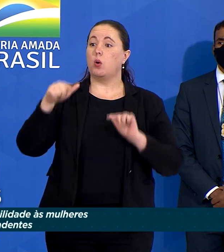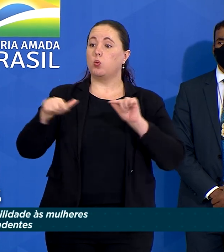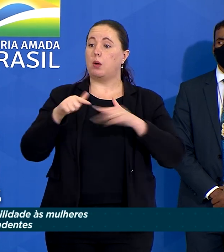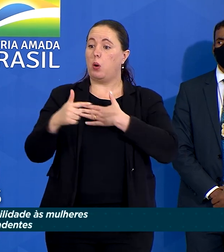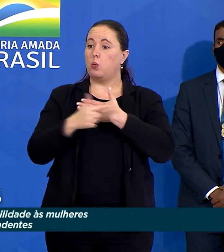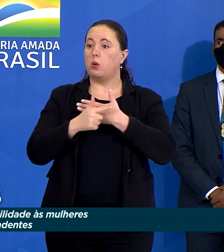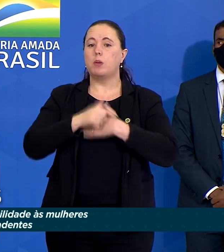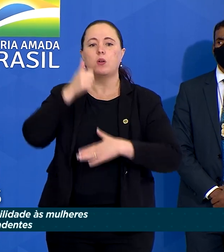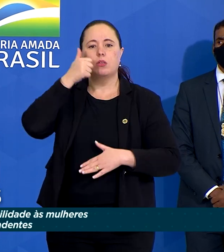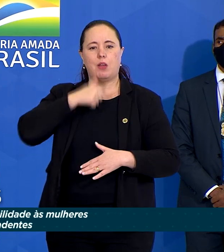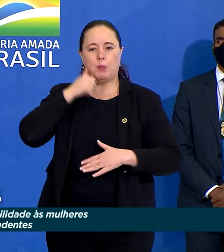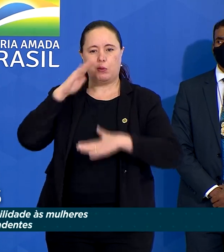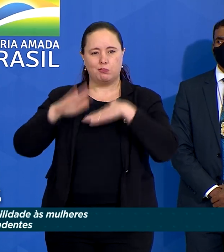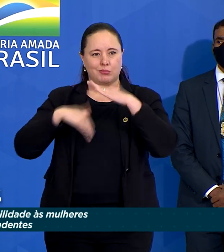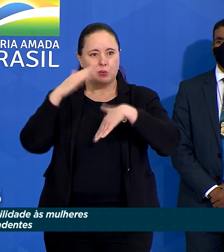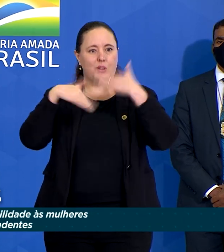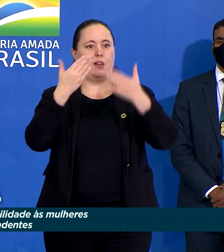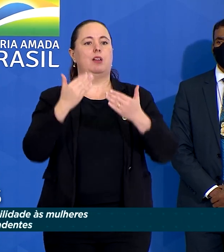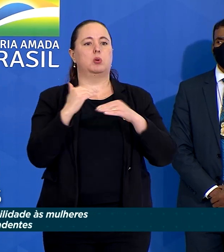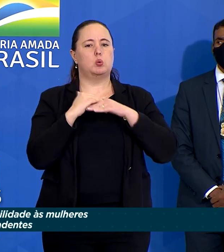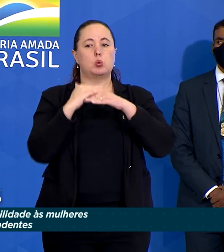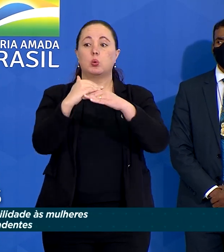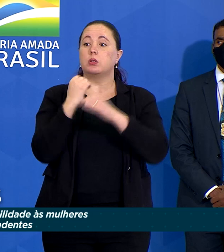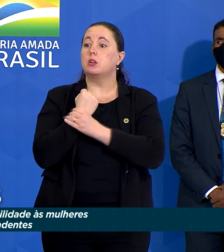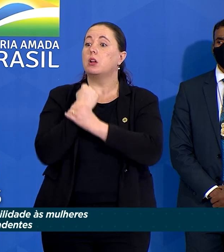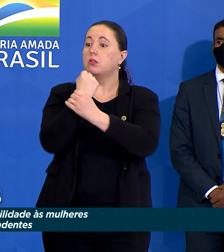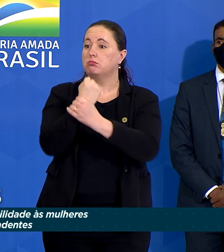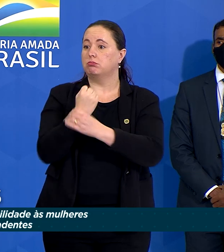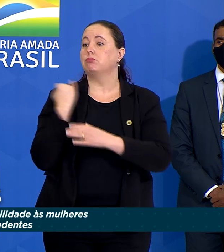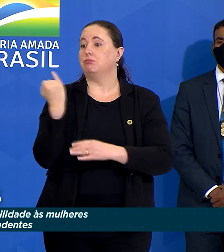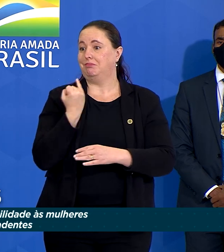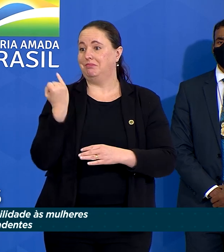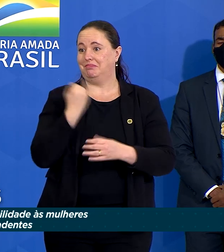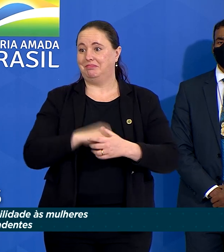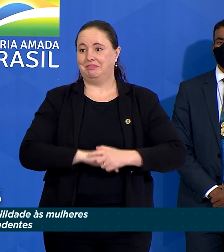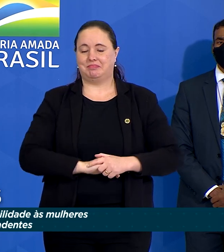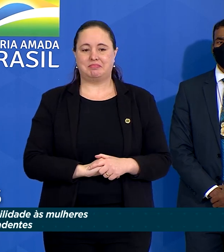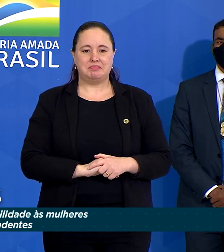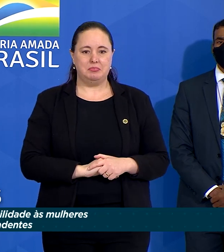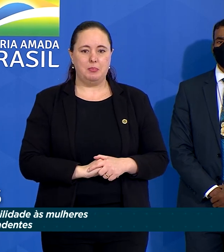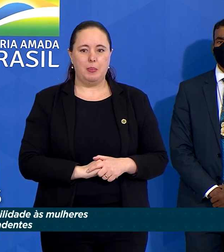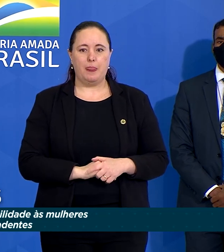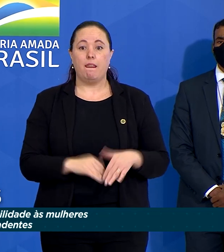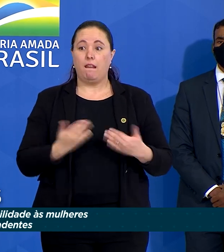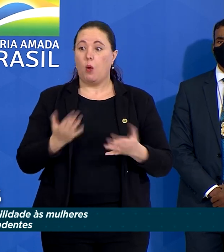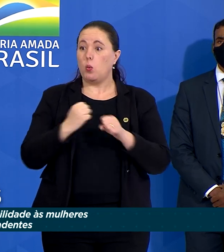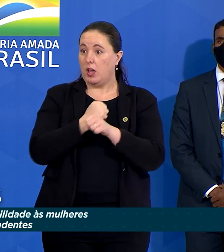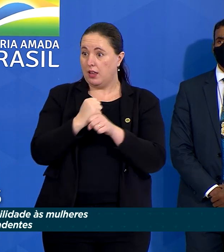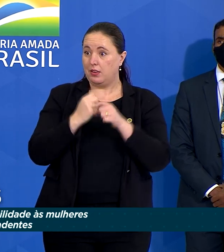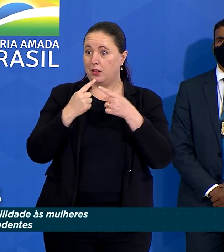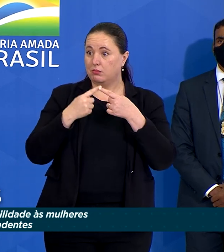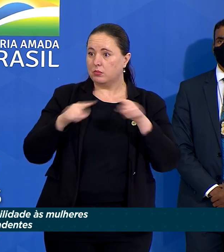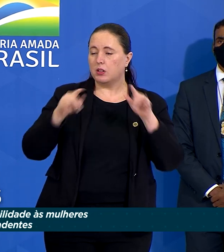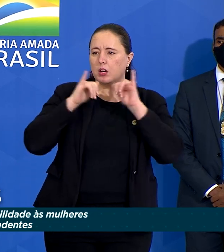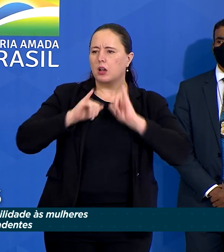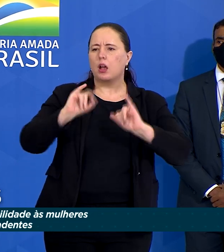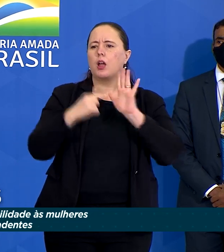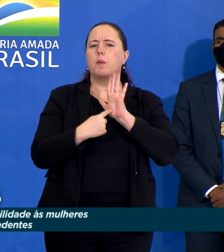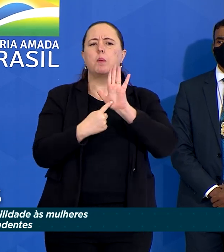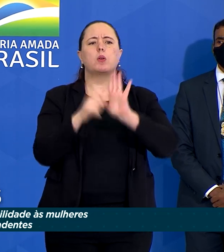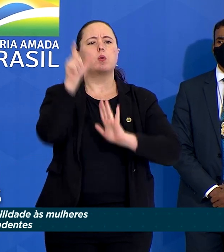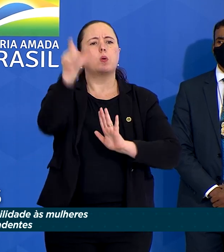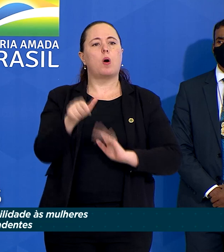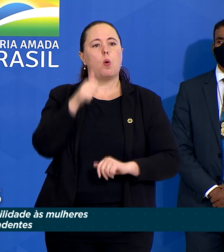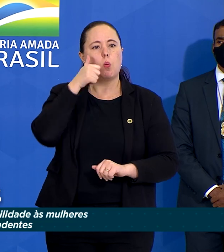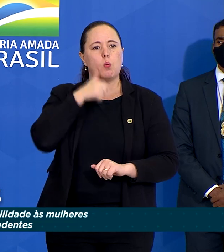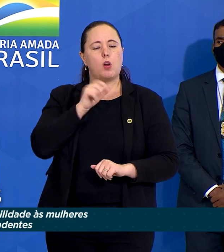para o desenvolvimento sustentável é fundamental. A edição deste ano quer destacar as mulheres